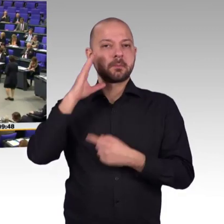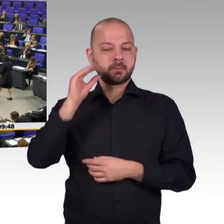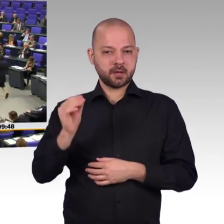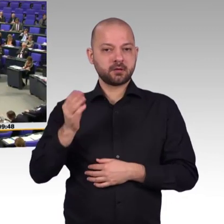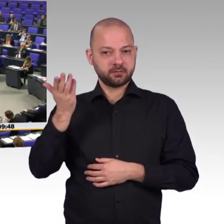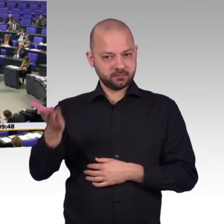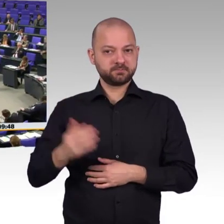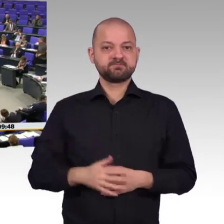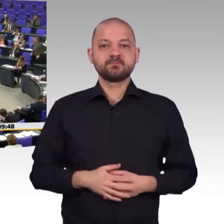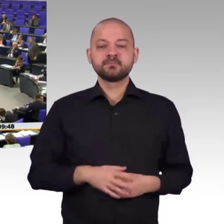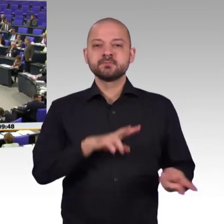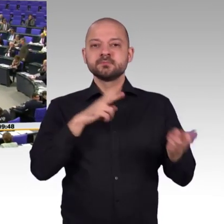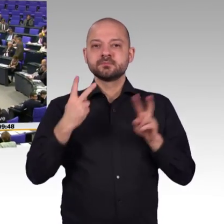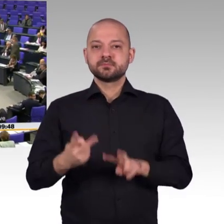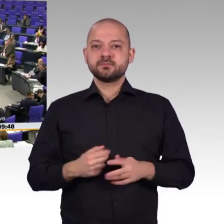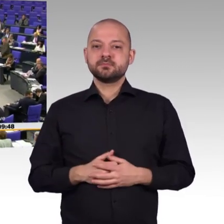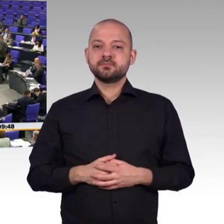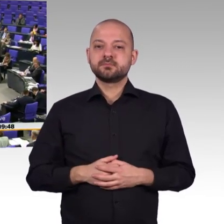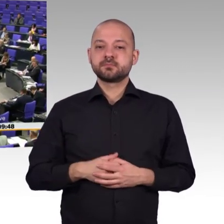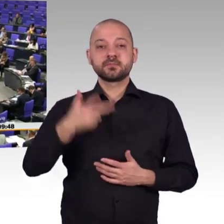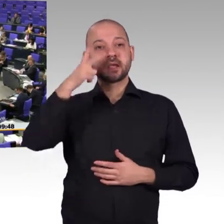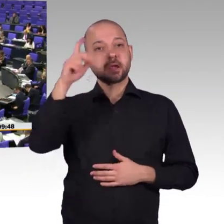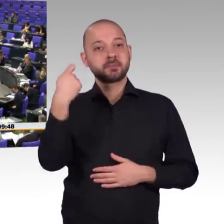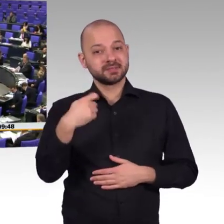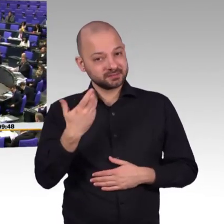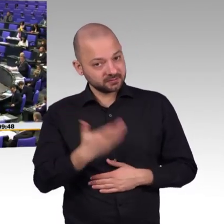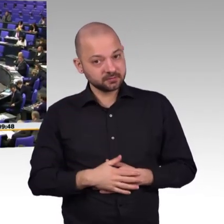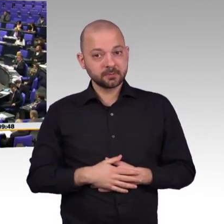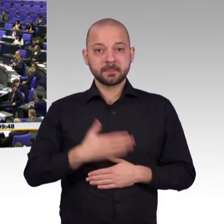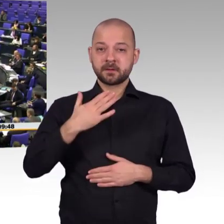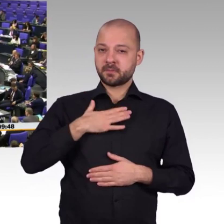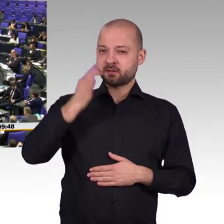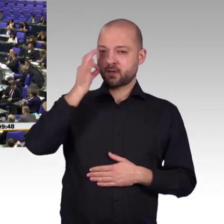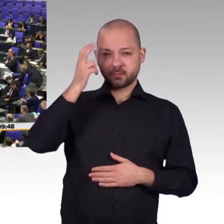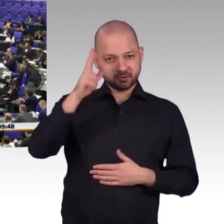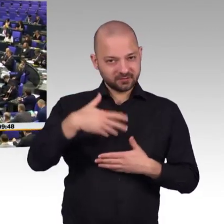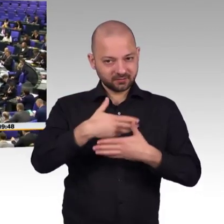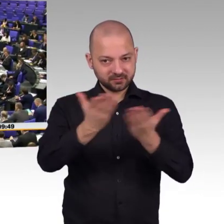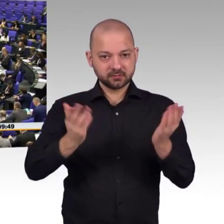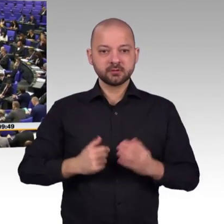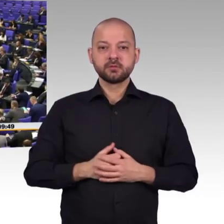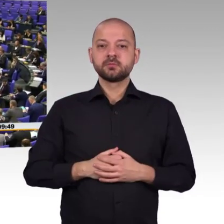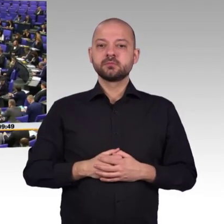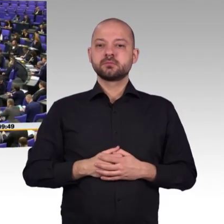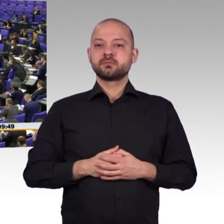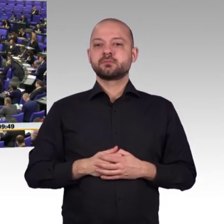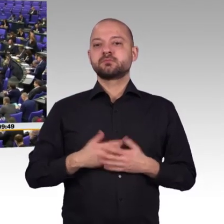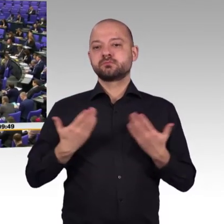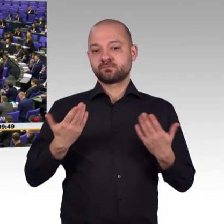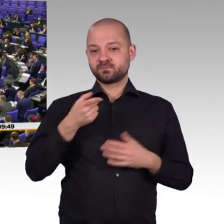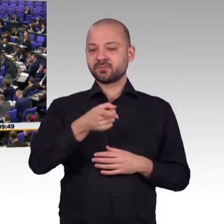Ich glaube, da sind wir uns alle hier im Haus einig. Es legt nicht nur die Grundlagen für die Zukunft unserer Wirtschaft, sondern eben